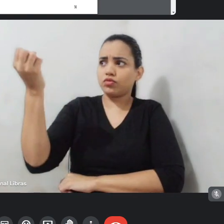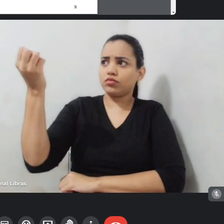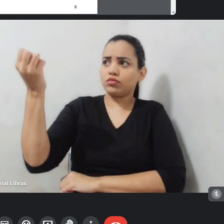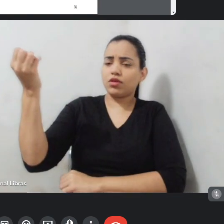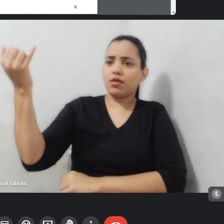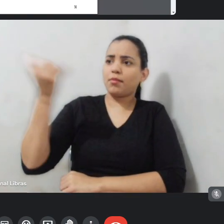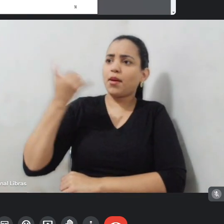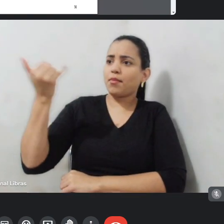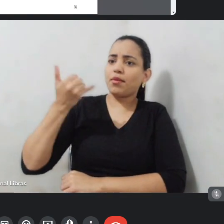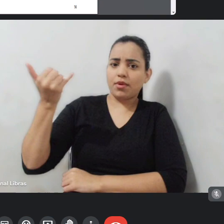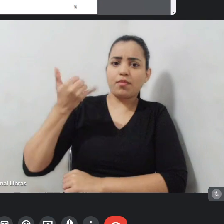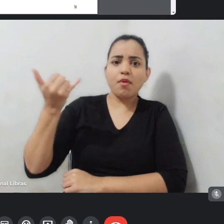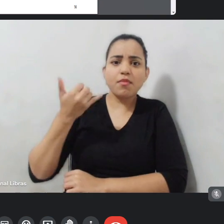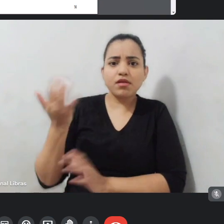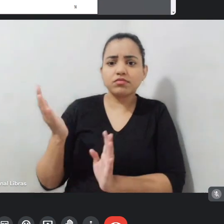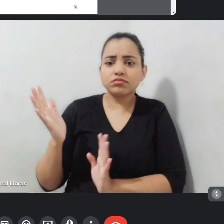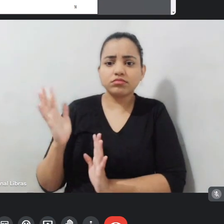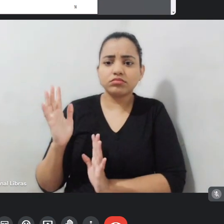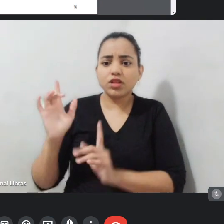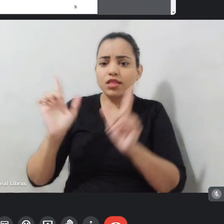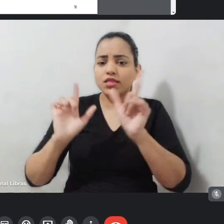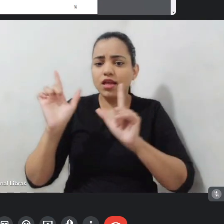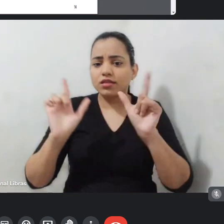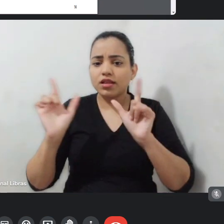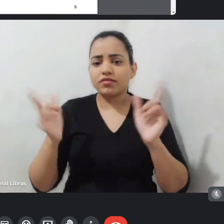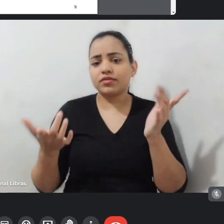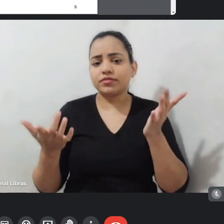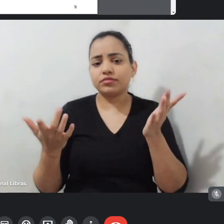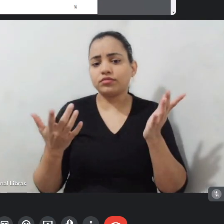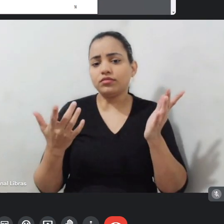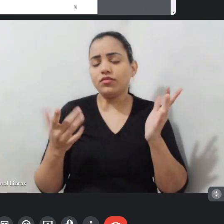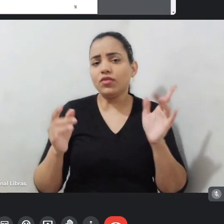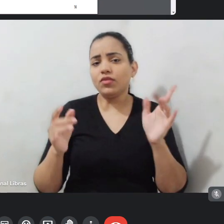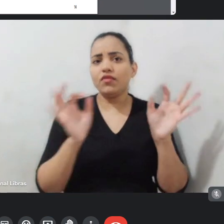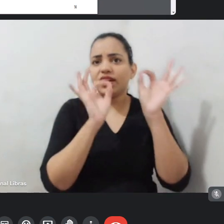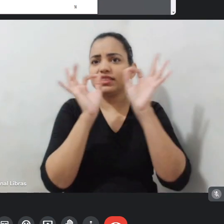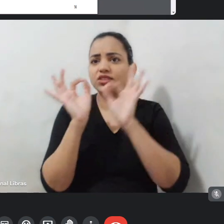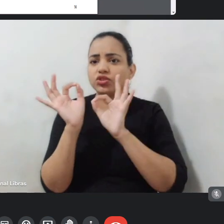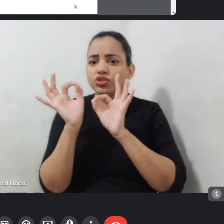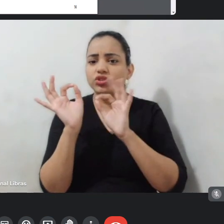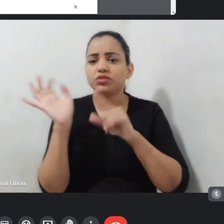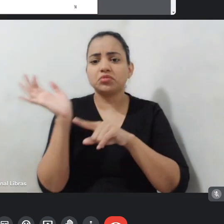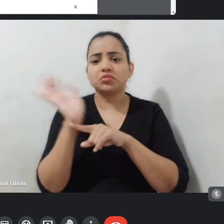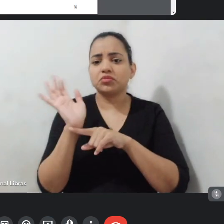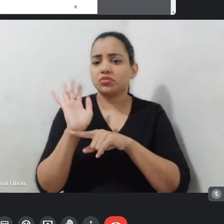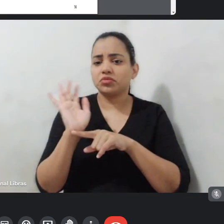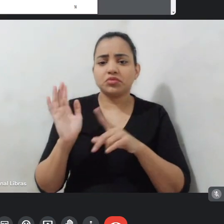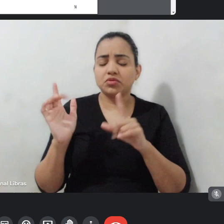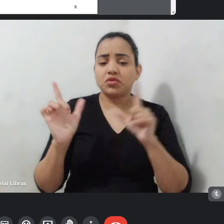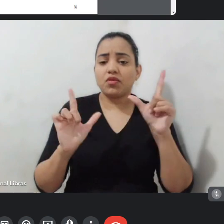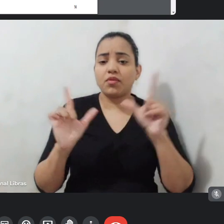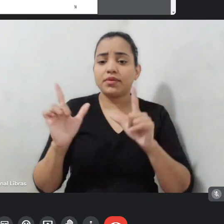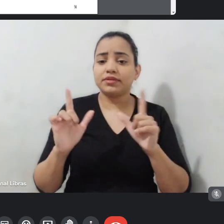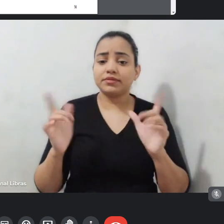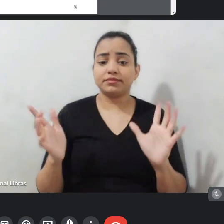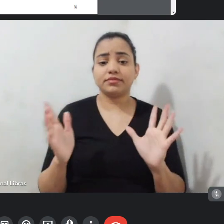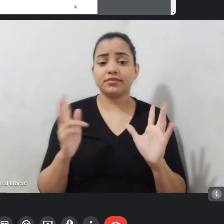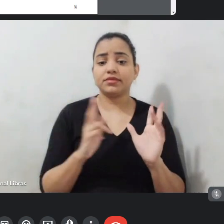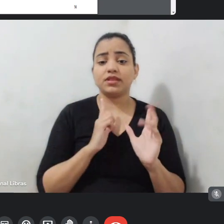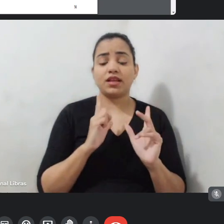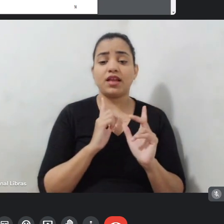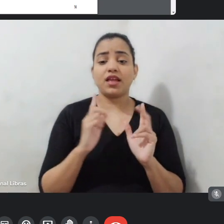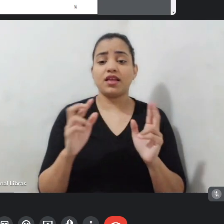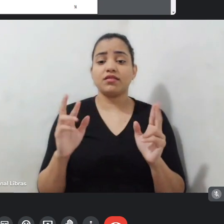produzidos no Instituto São Paulo, vendo os comerciais com aquelas referências, recortes, e aí as ações afirmativas